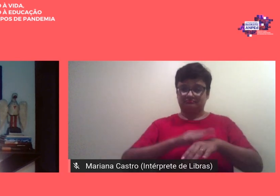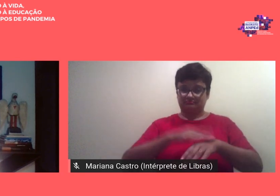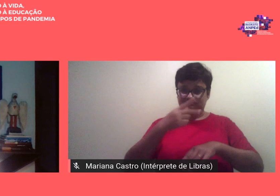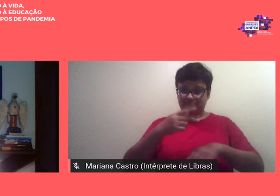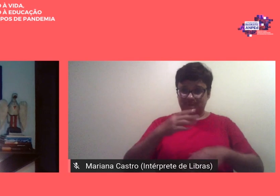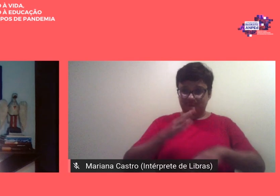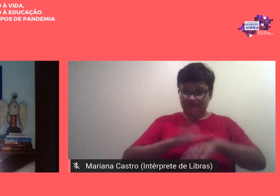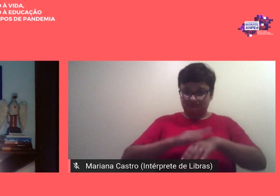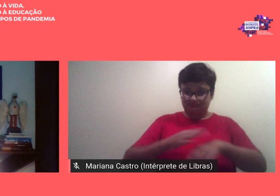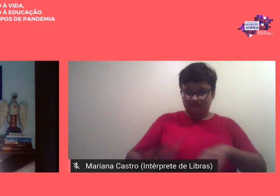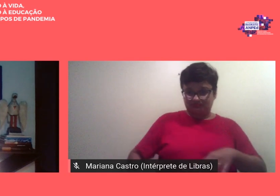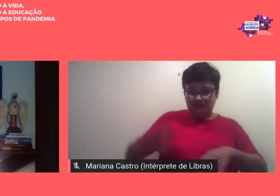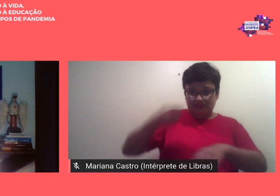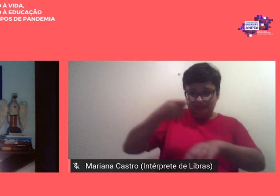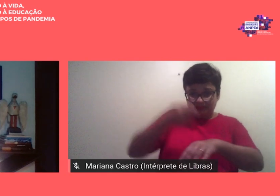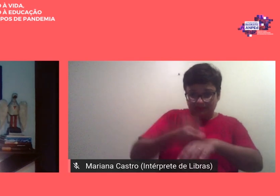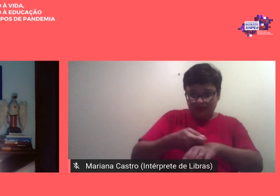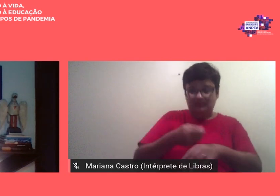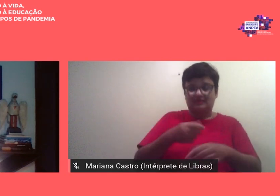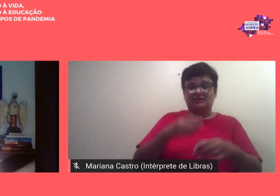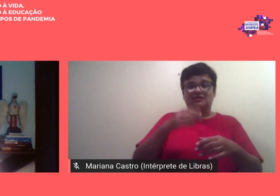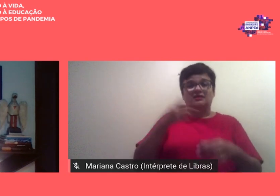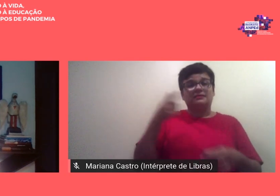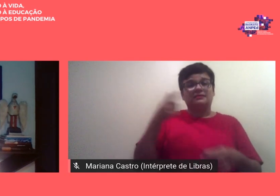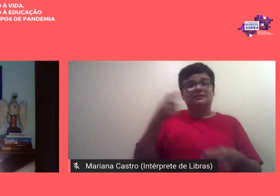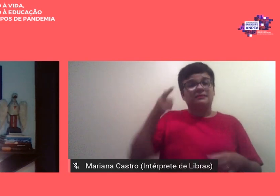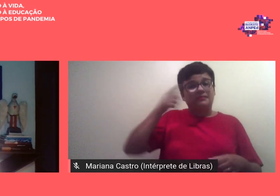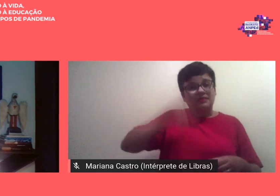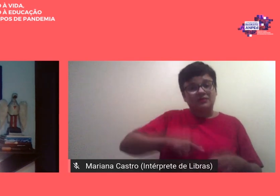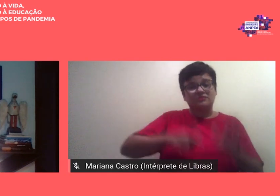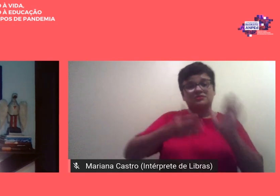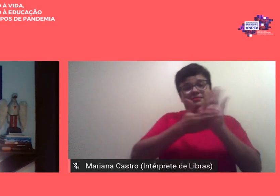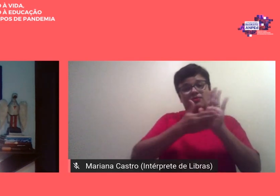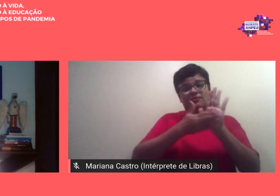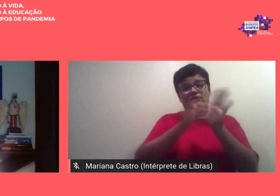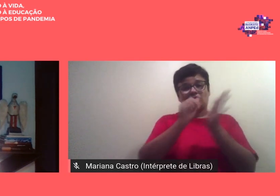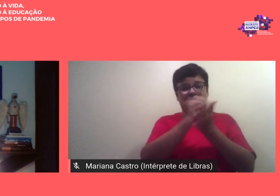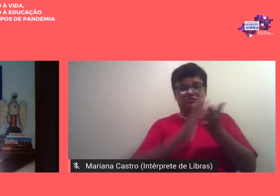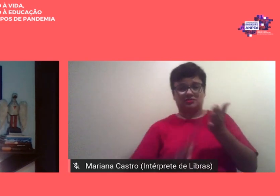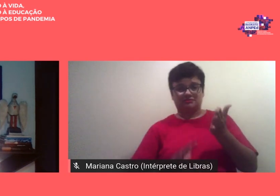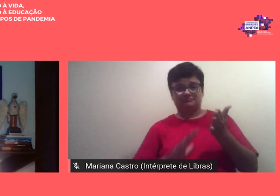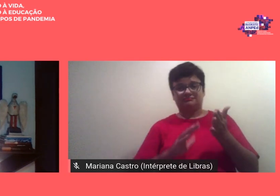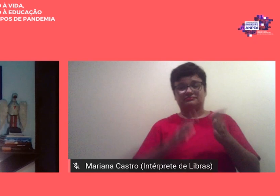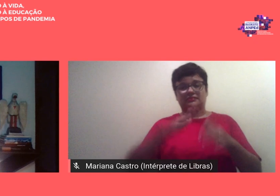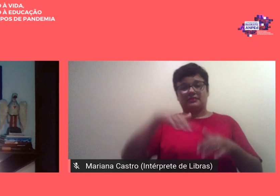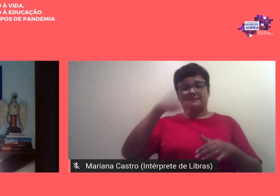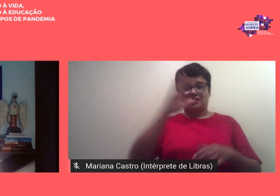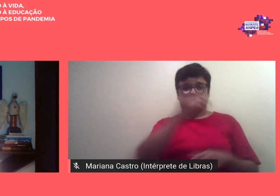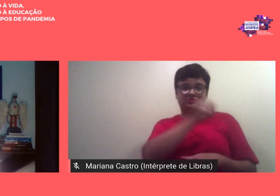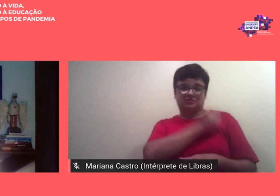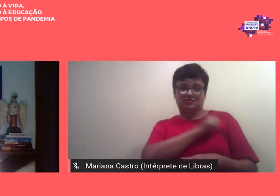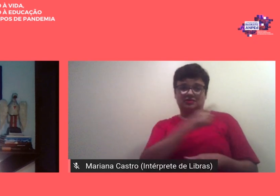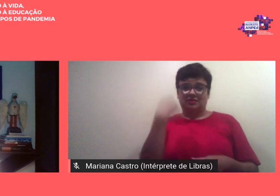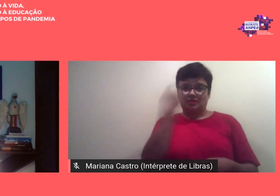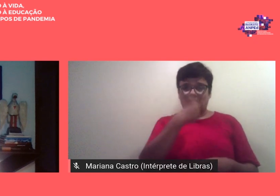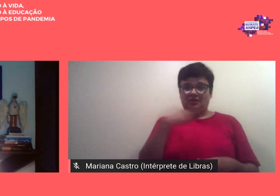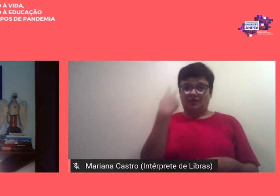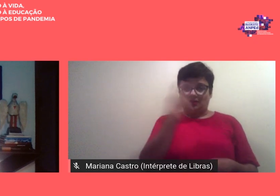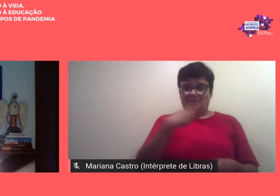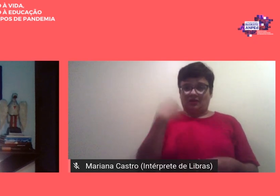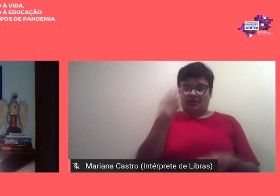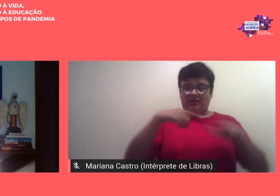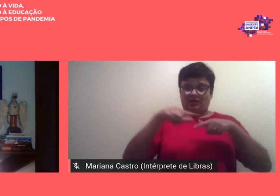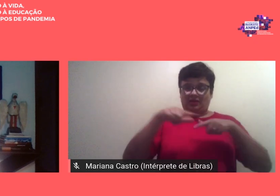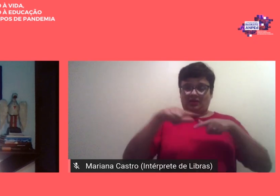para fazer chegar a mais estudantes as propostas de atividades horas ampliadas de trabalho no